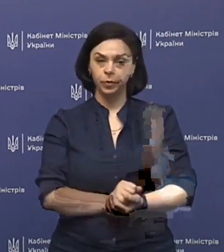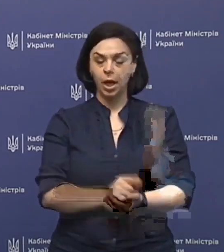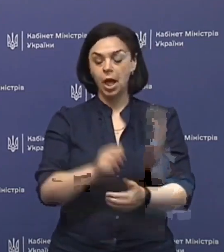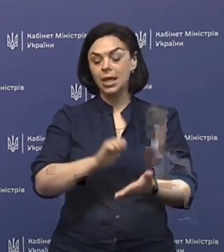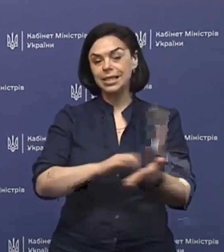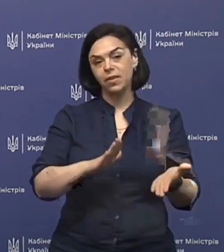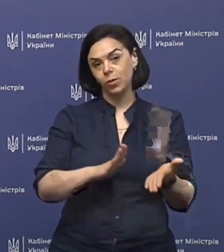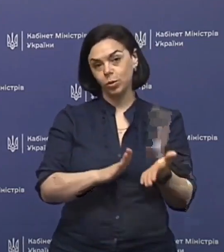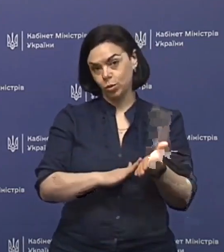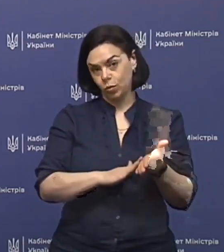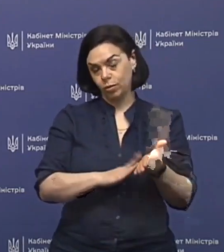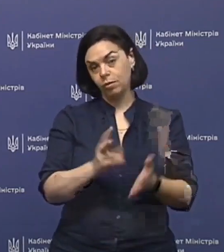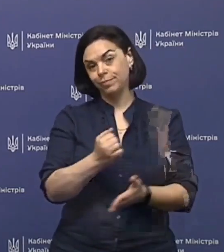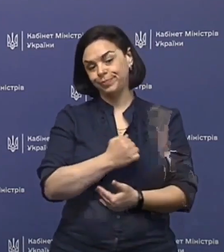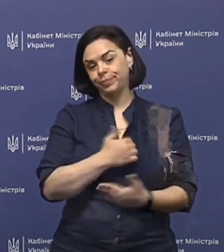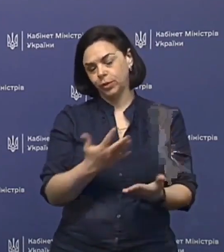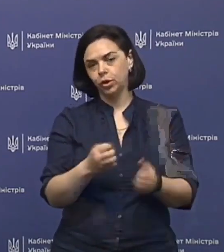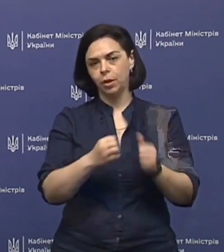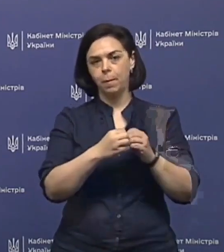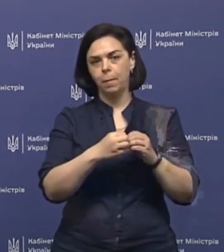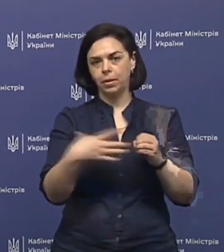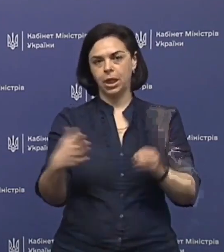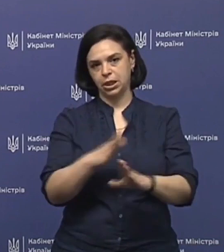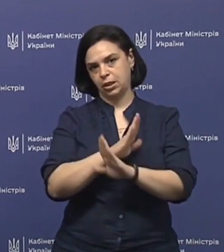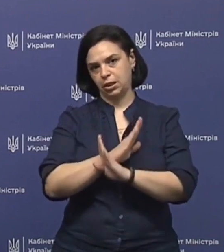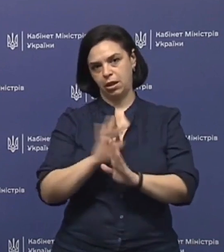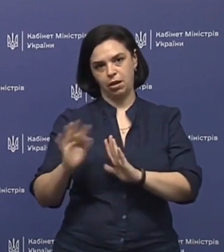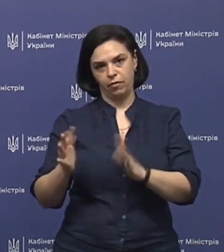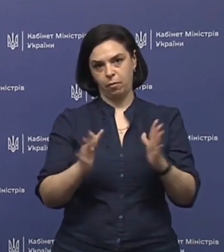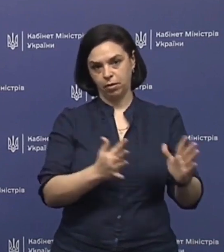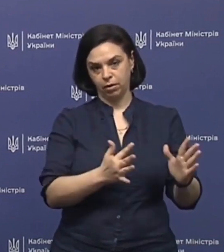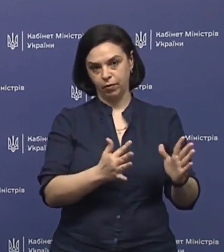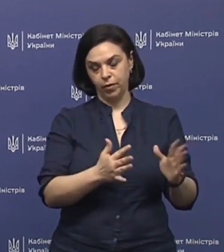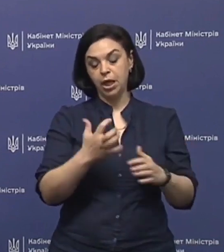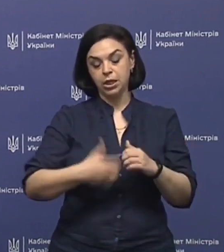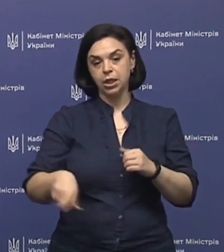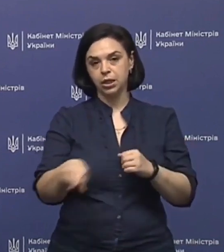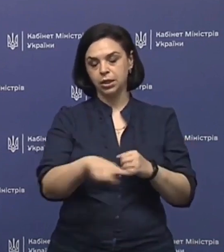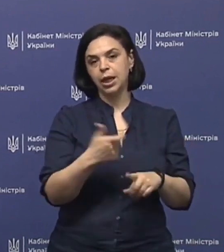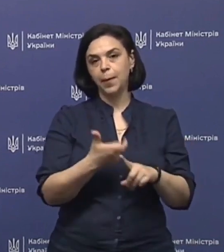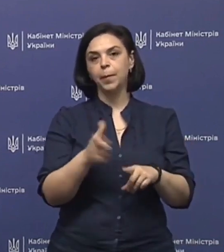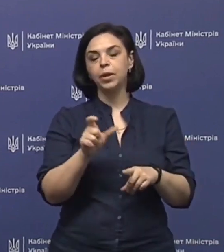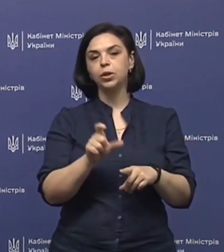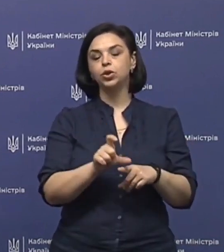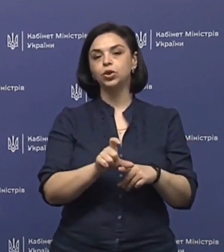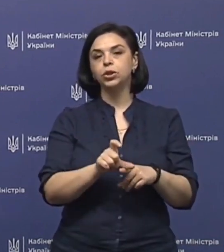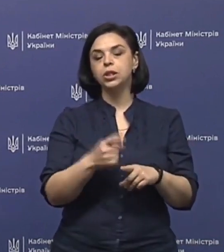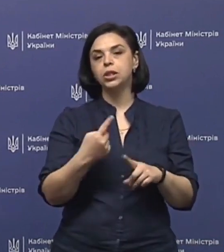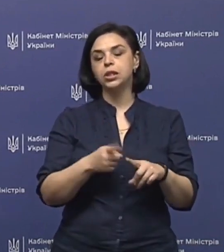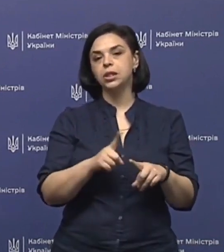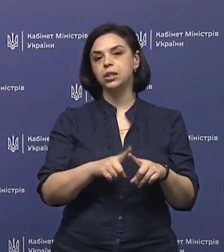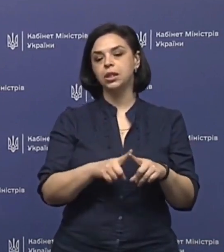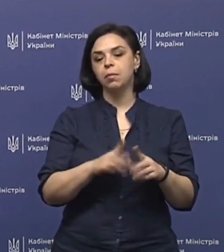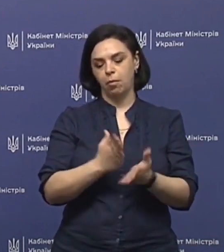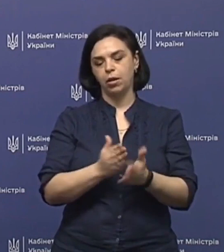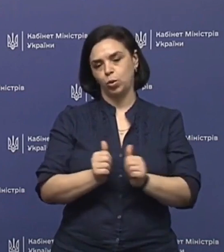Зафіксована, на жаль, 15 летальних випадків. Серед них більшість мала